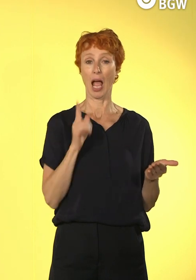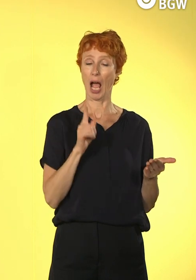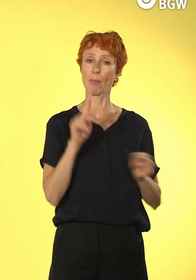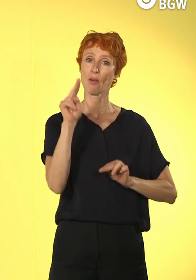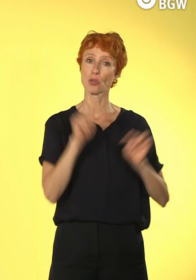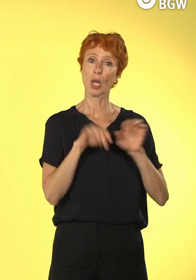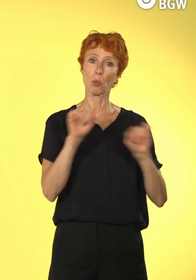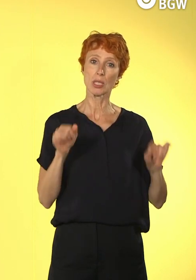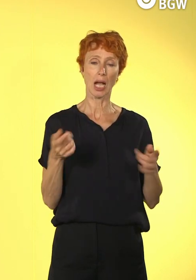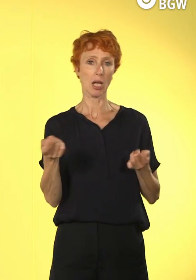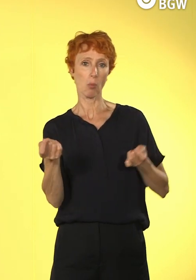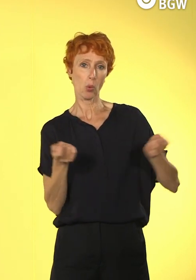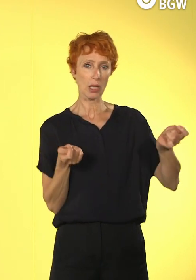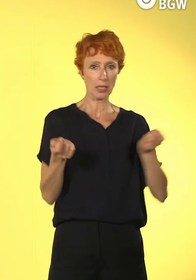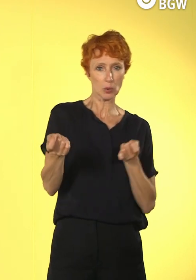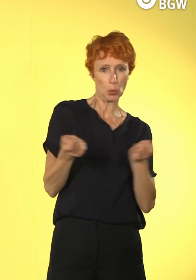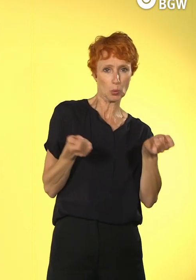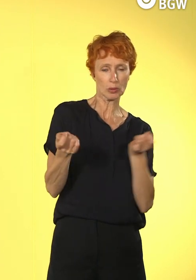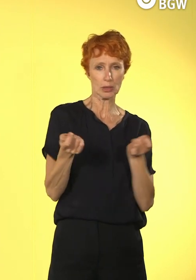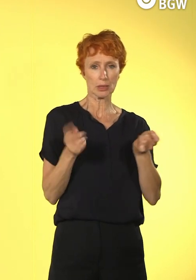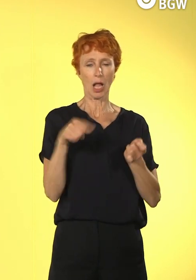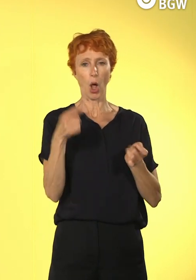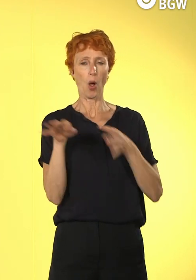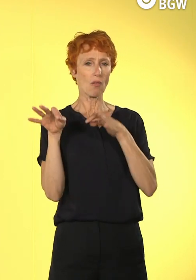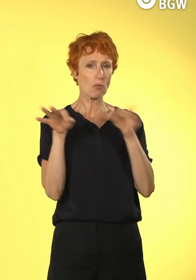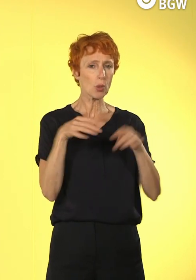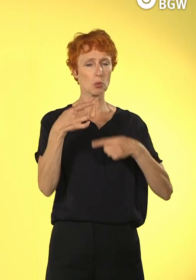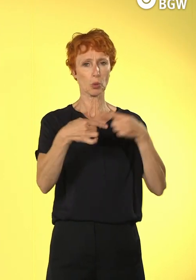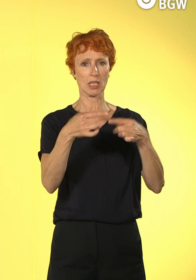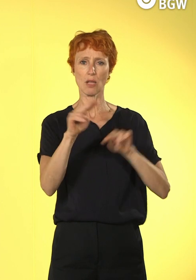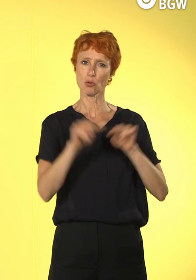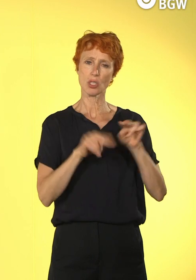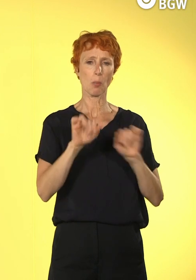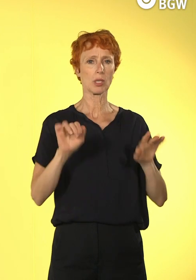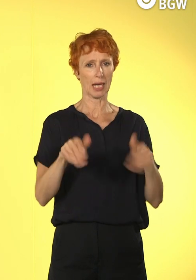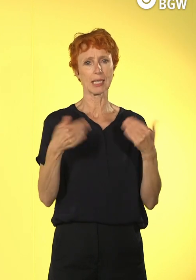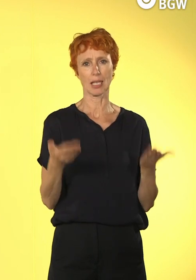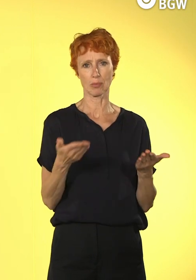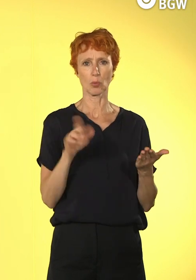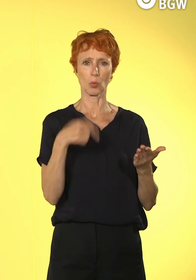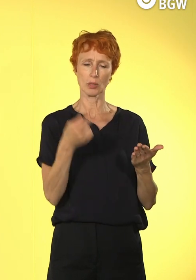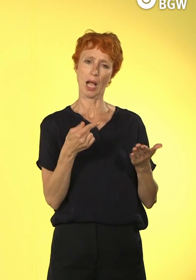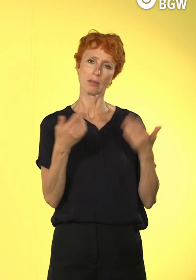Moderationsprozesse, Führungsprozesse und so weiter, die man anwenden kann, um hier Ideen einzupflanzen.